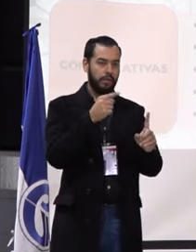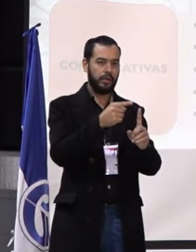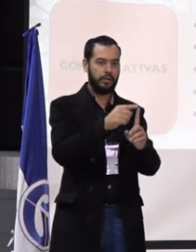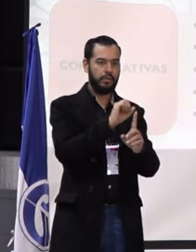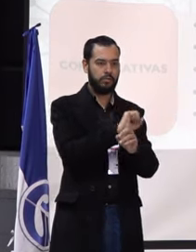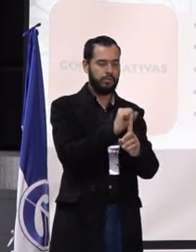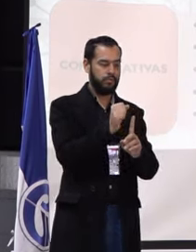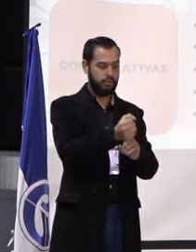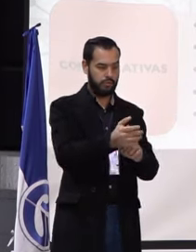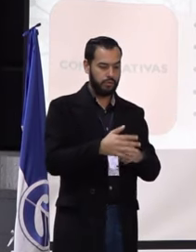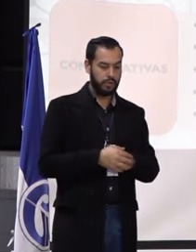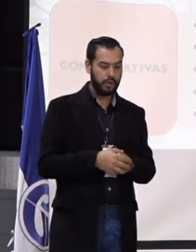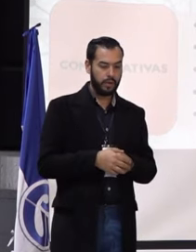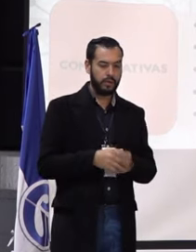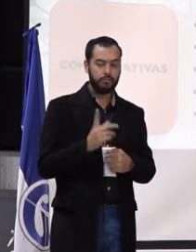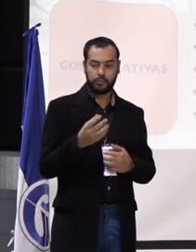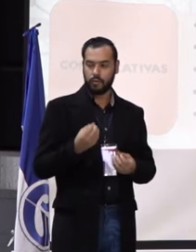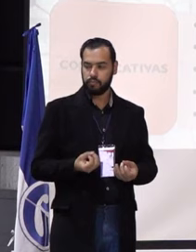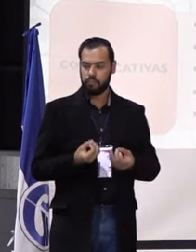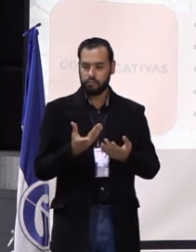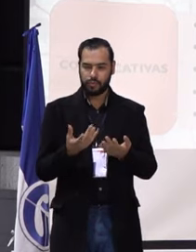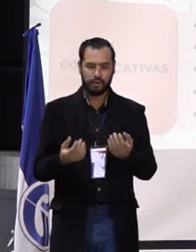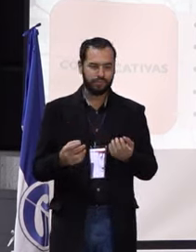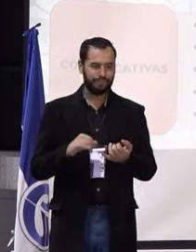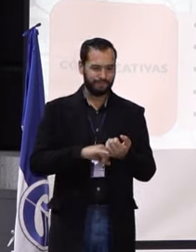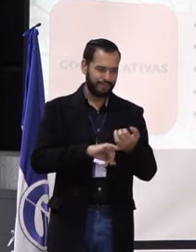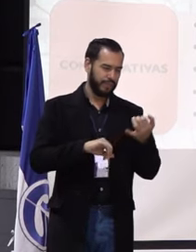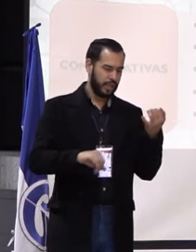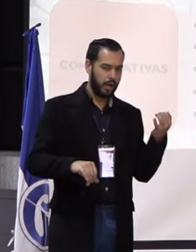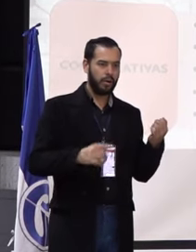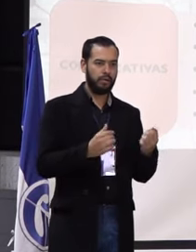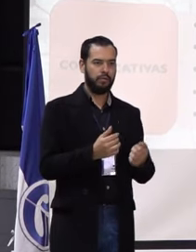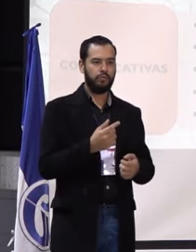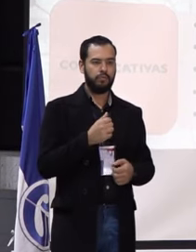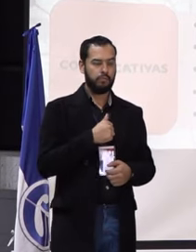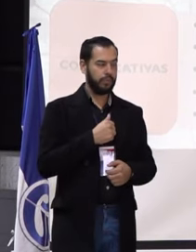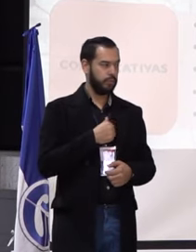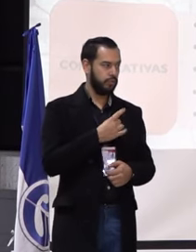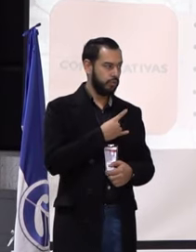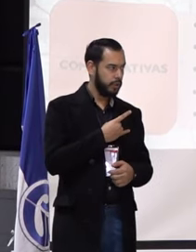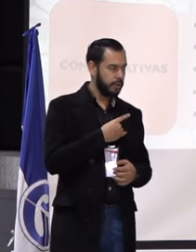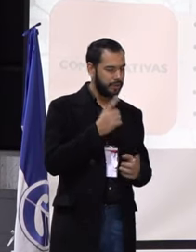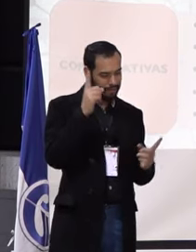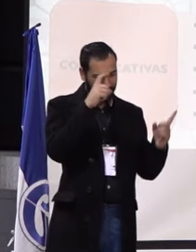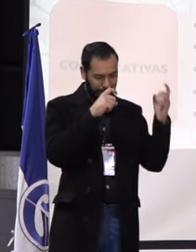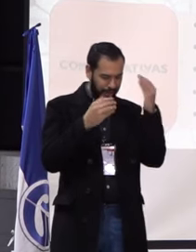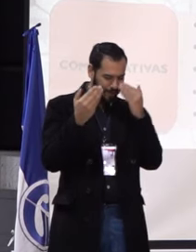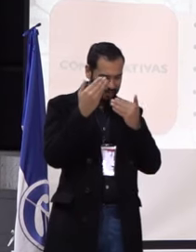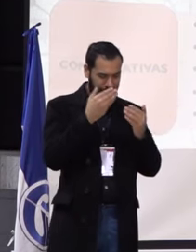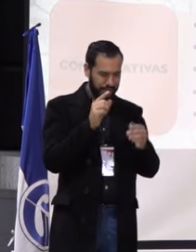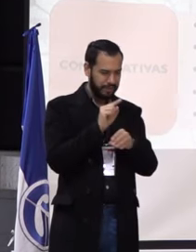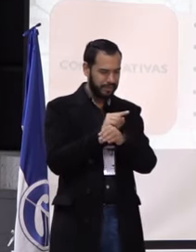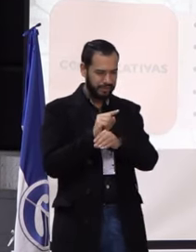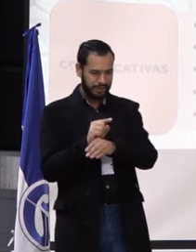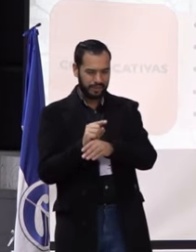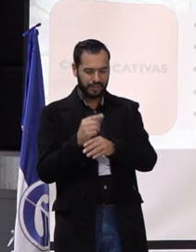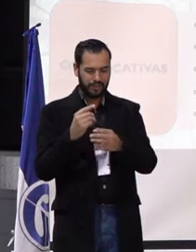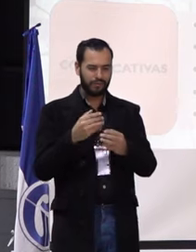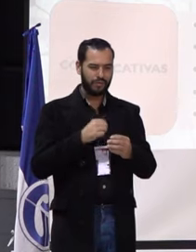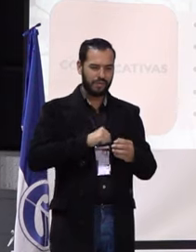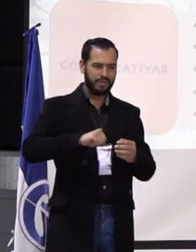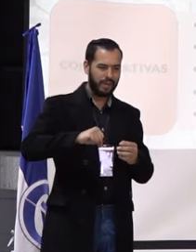aportar a la consolidación de la autonomía universitaria, análisis crítico y de construcción en defensa de la libertad de